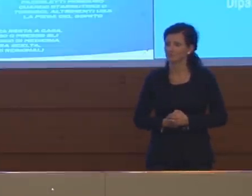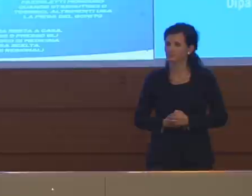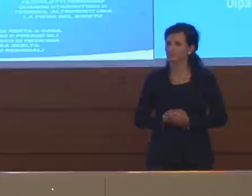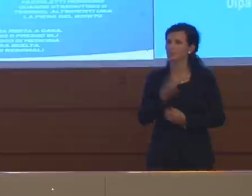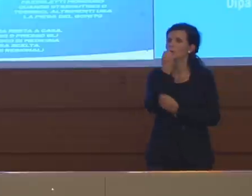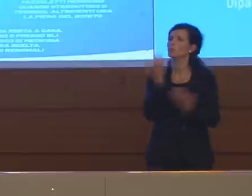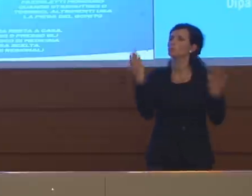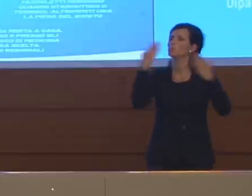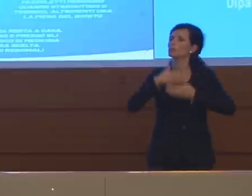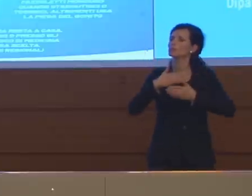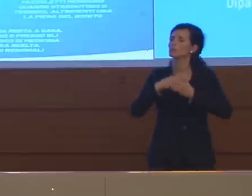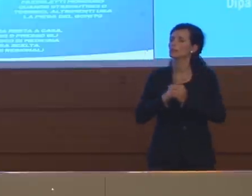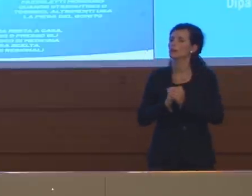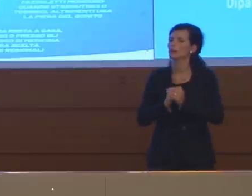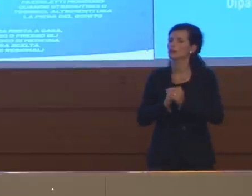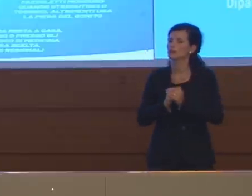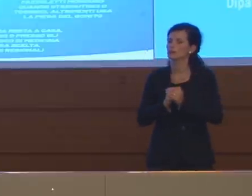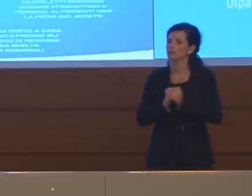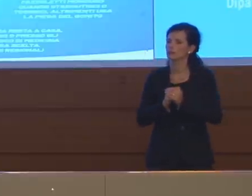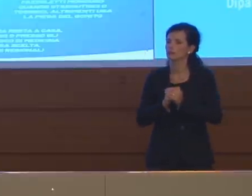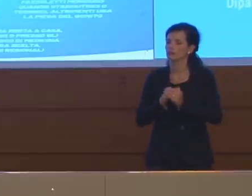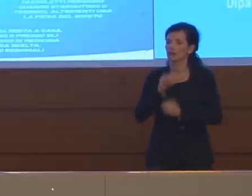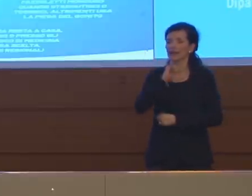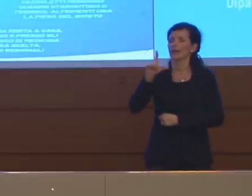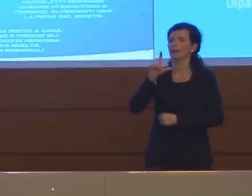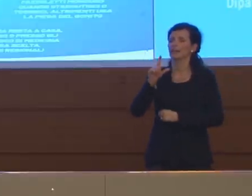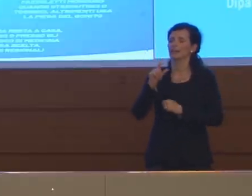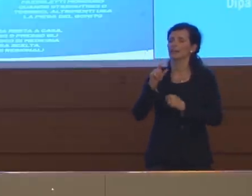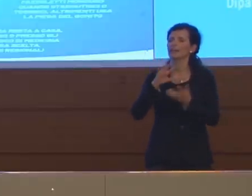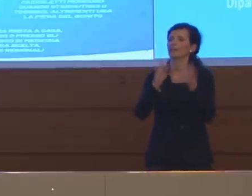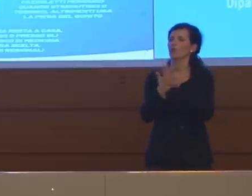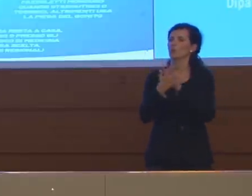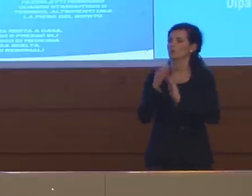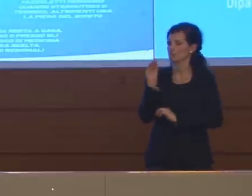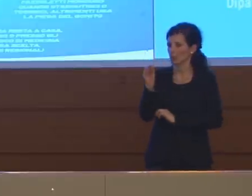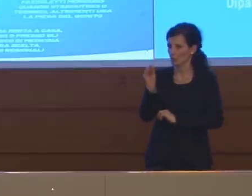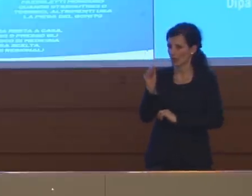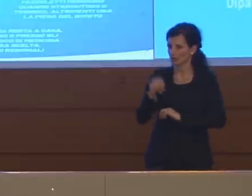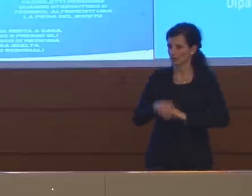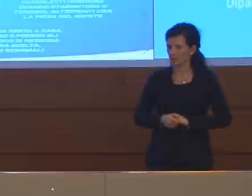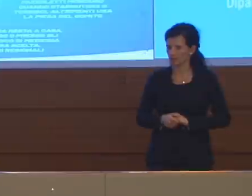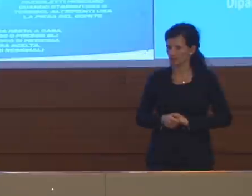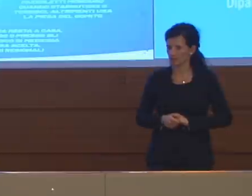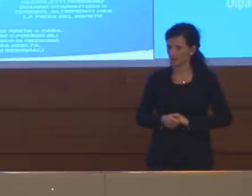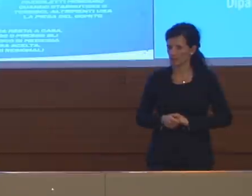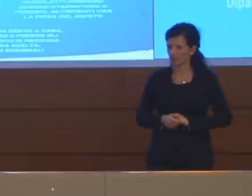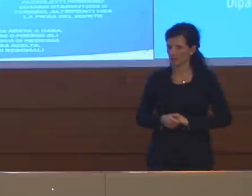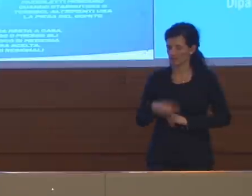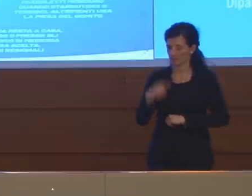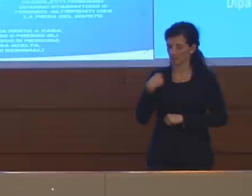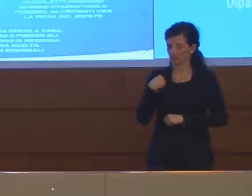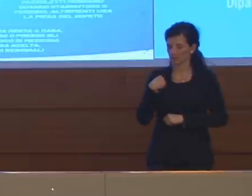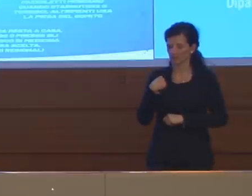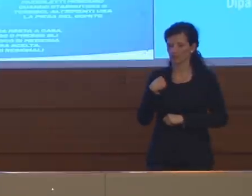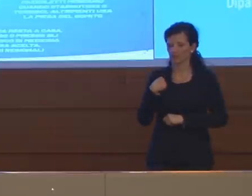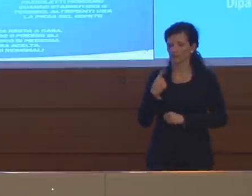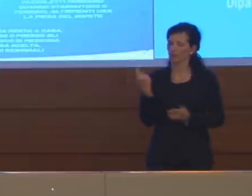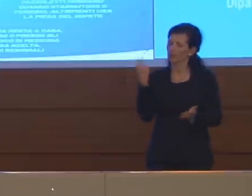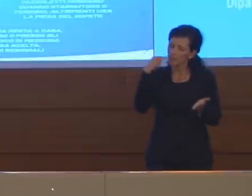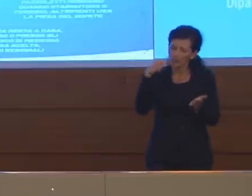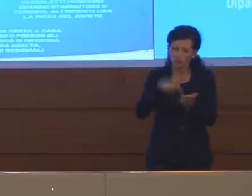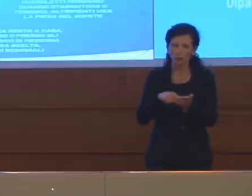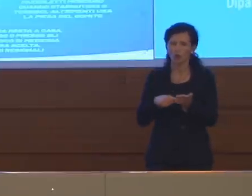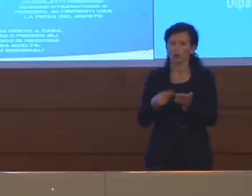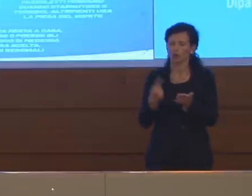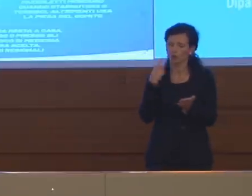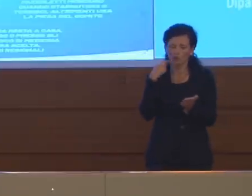Buonasera, Angelo Zaccone Teodosi per Il Riformista. Sul tema sul quale io mi permetto di battere e ribattere abitualmente di